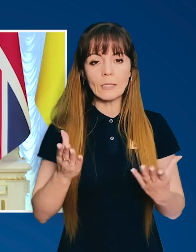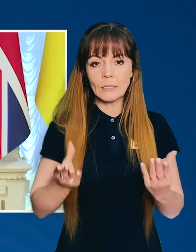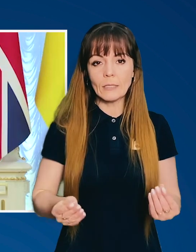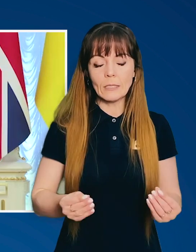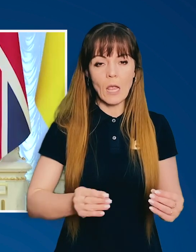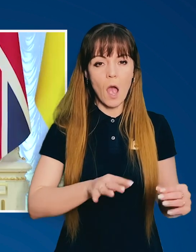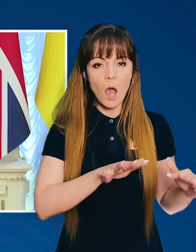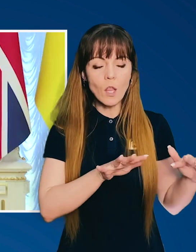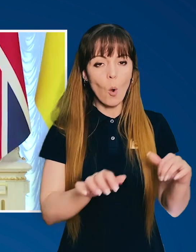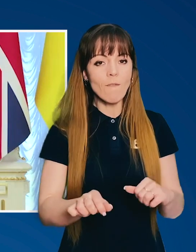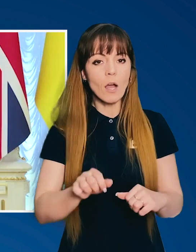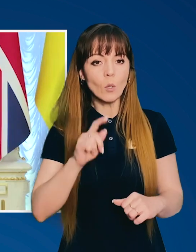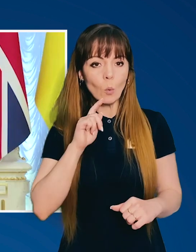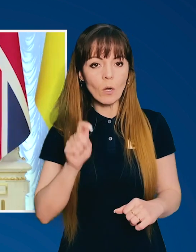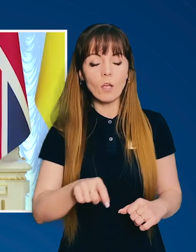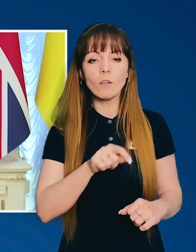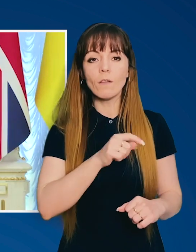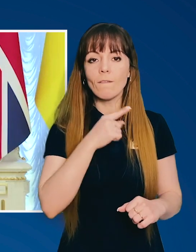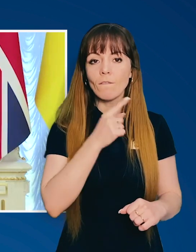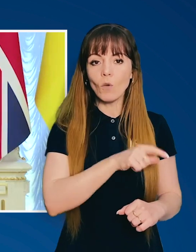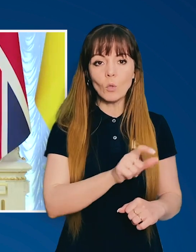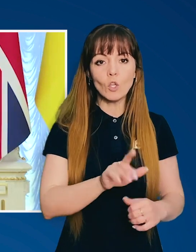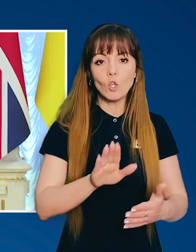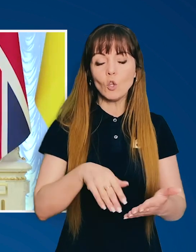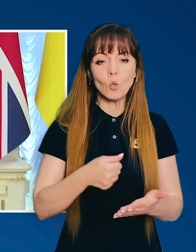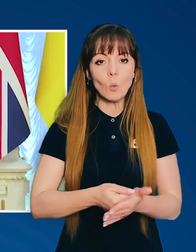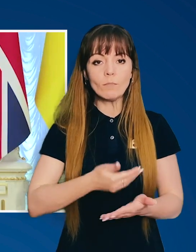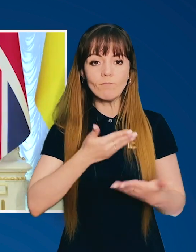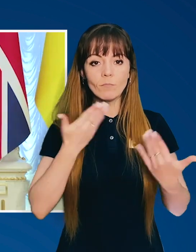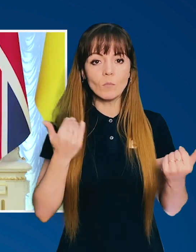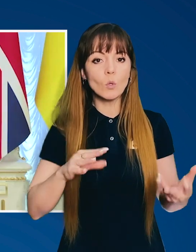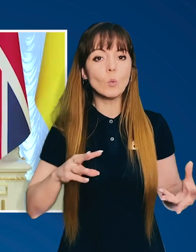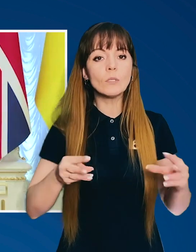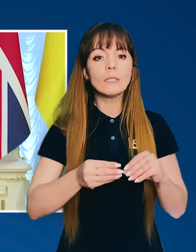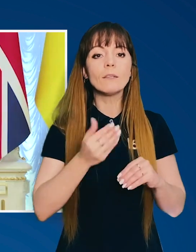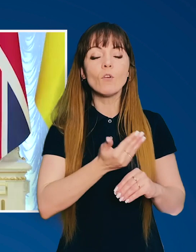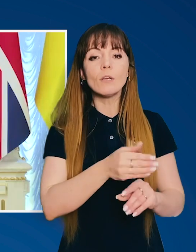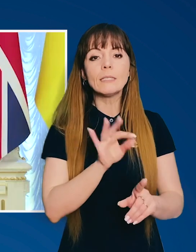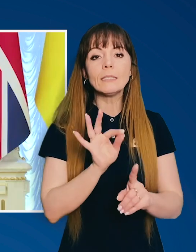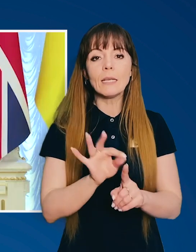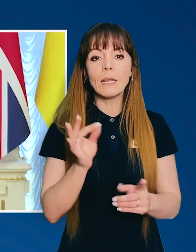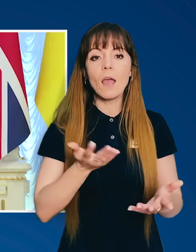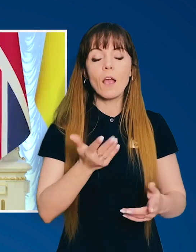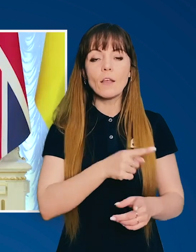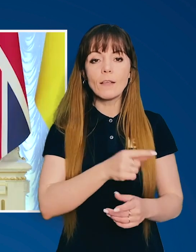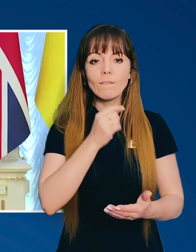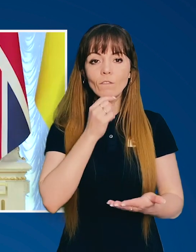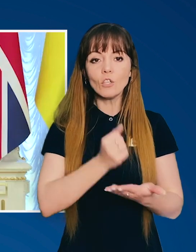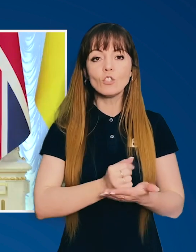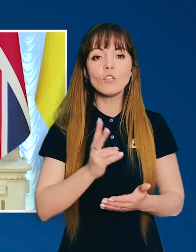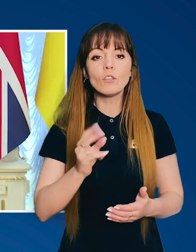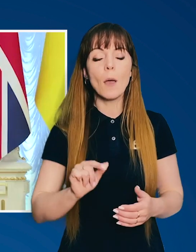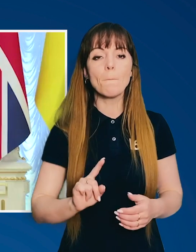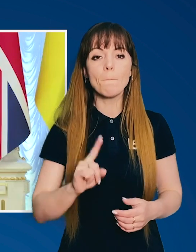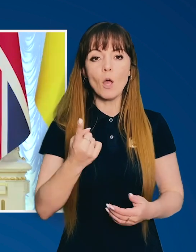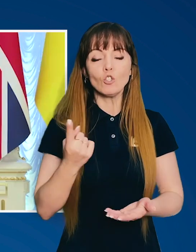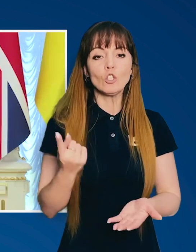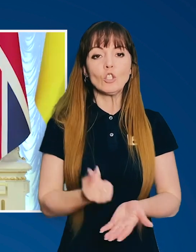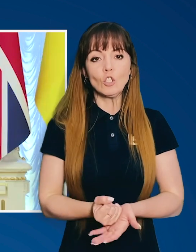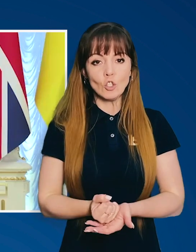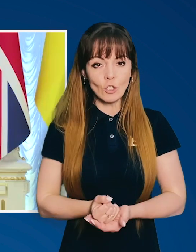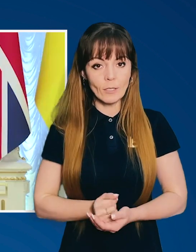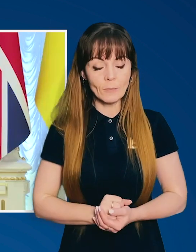114 днів атакування України вони досі не досягли тих цілей, які вони